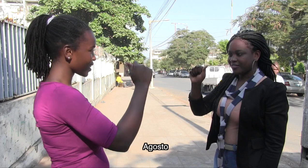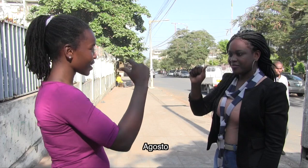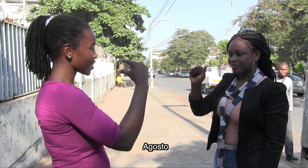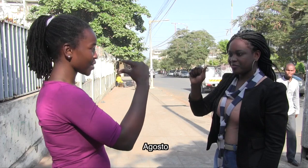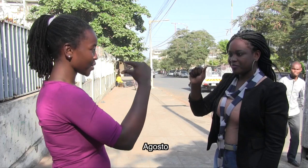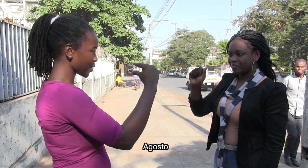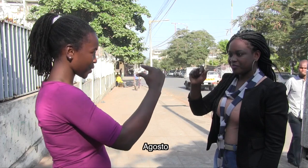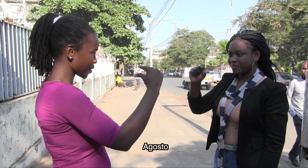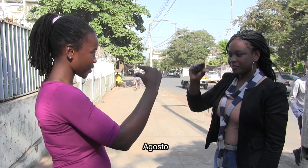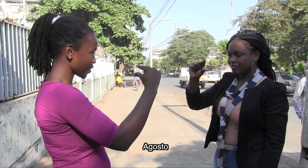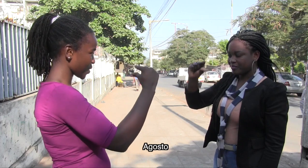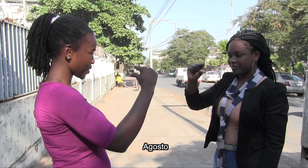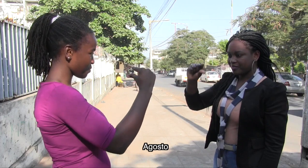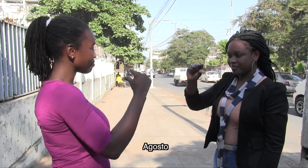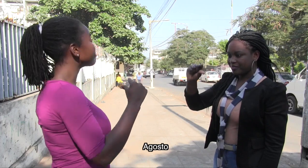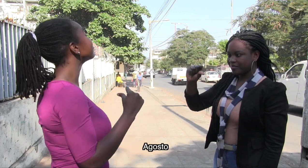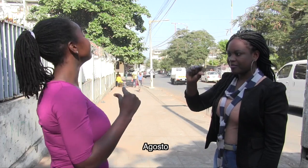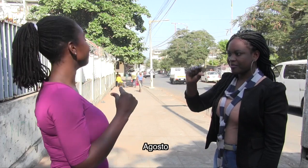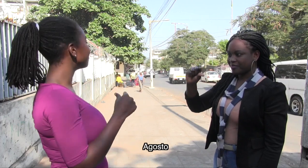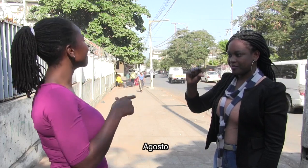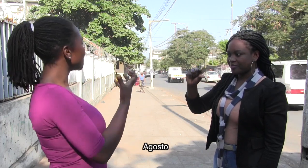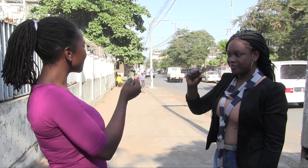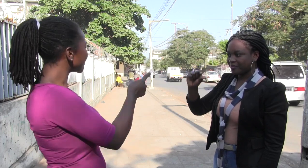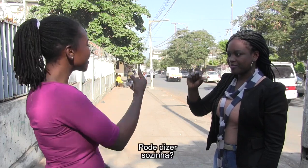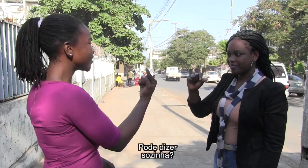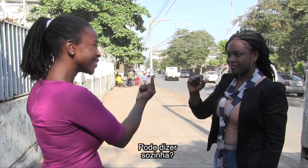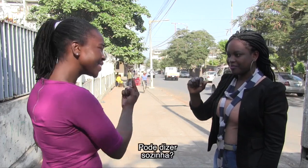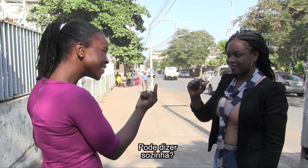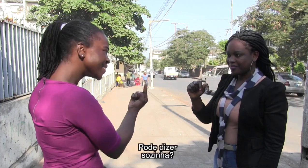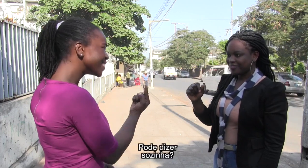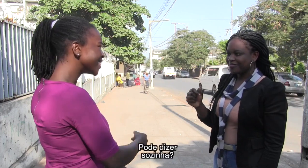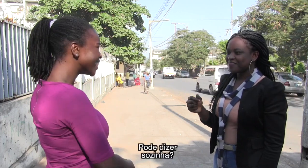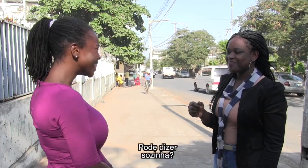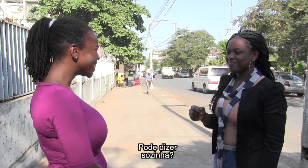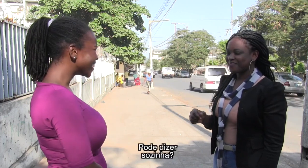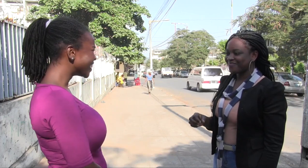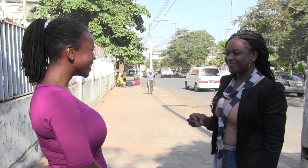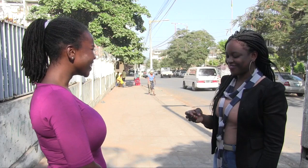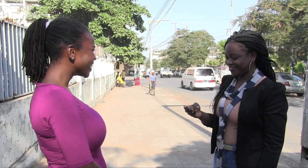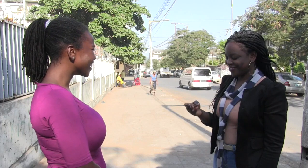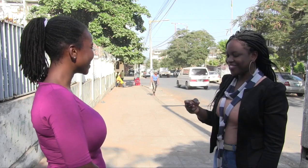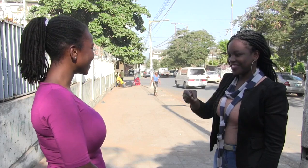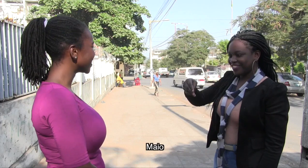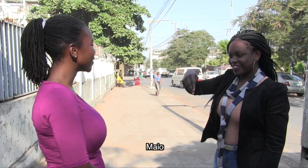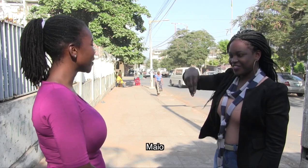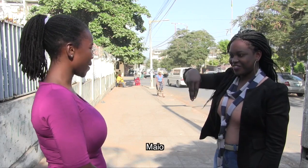Agosto Pode dizer sozinha?